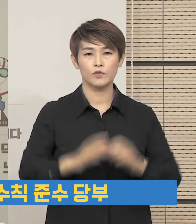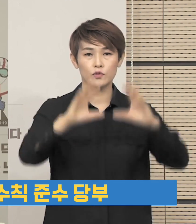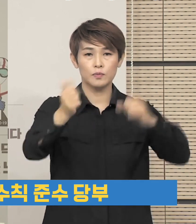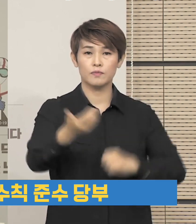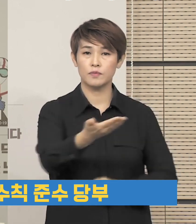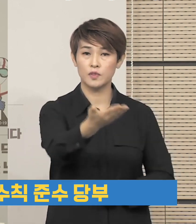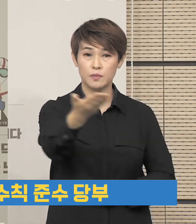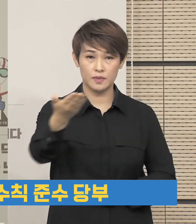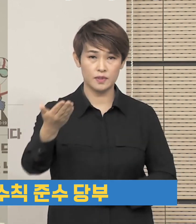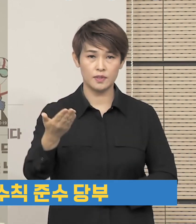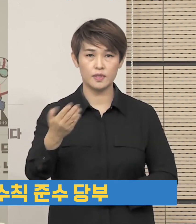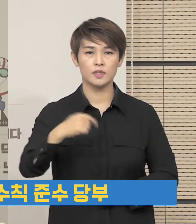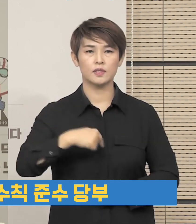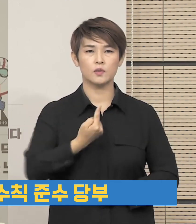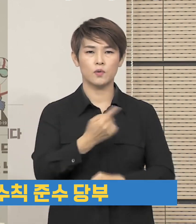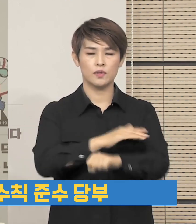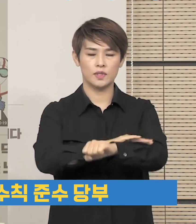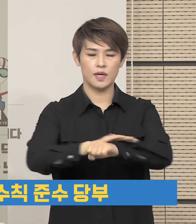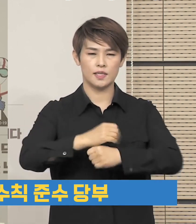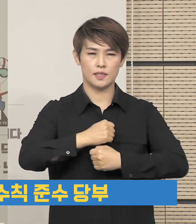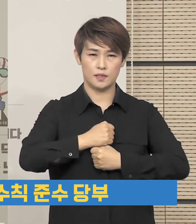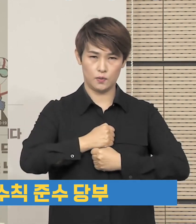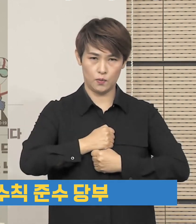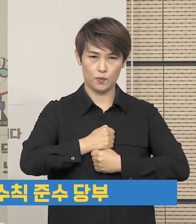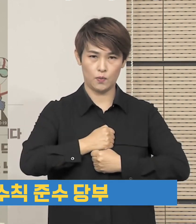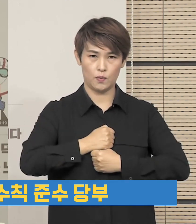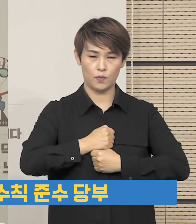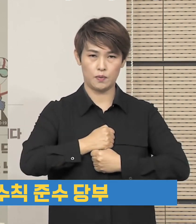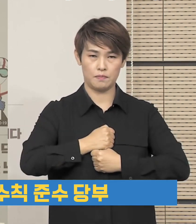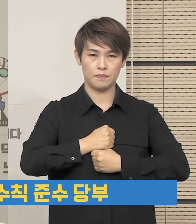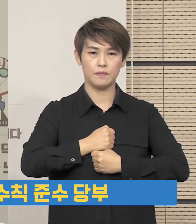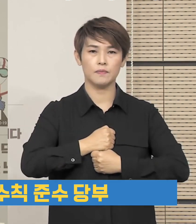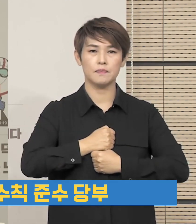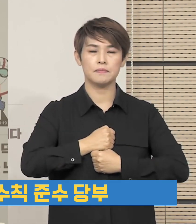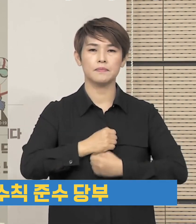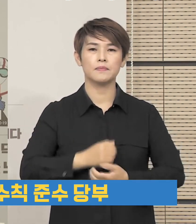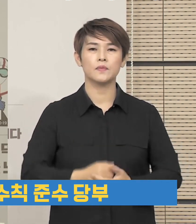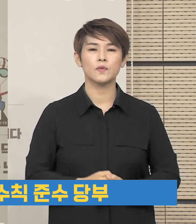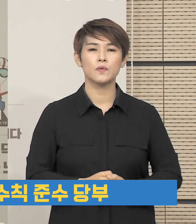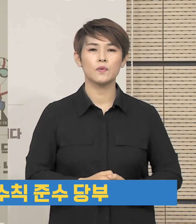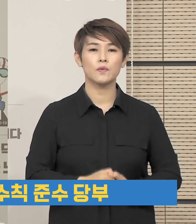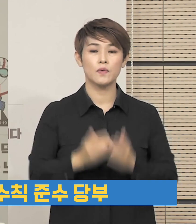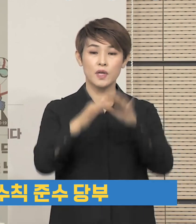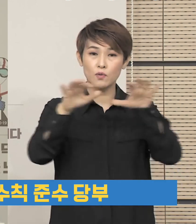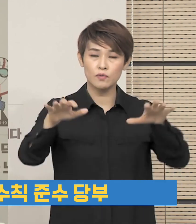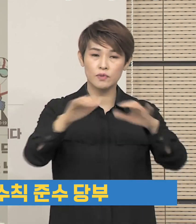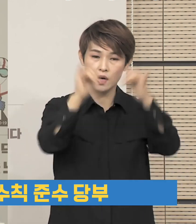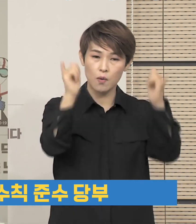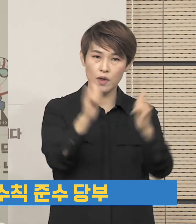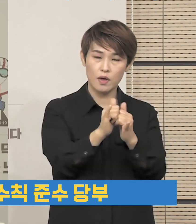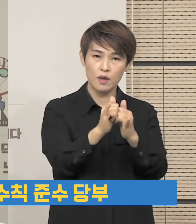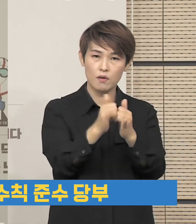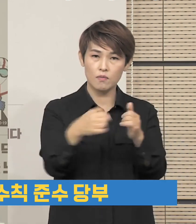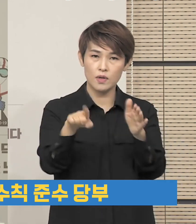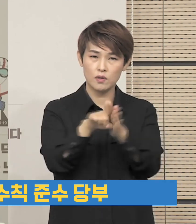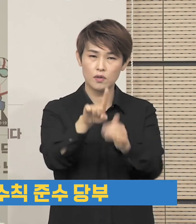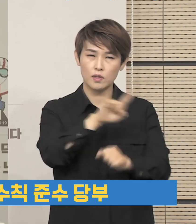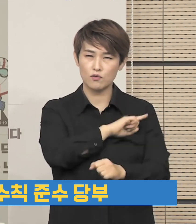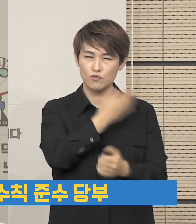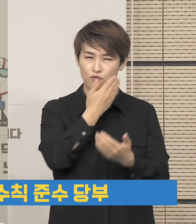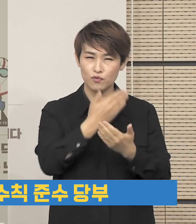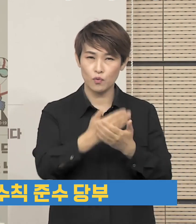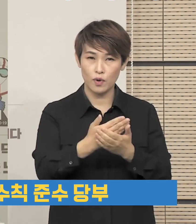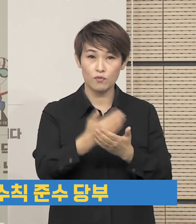스스로 지키고 이웃을 또 그리고 우리 사회를 지키는데 가장 중요한 방역주체라는